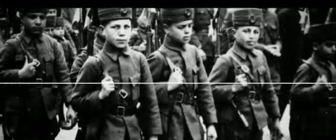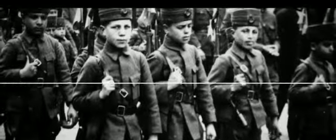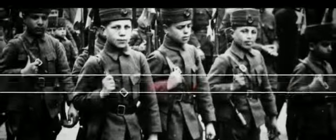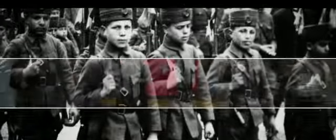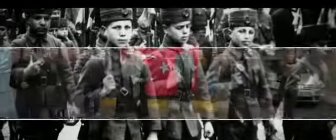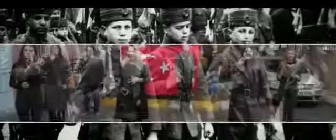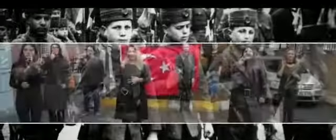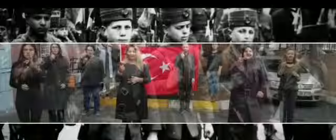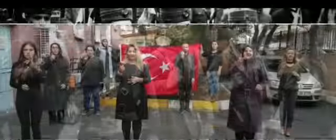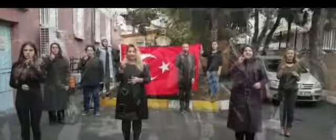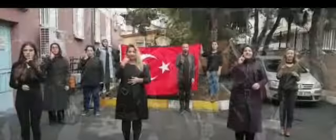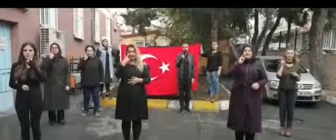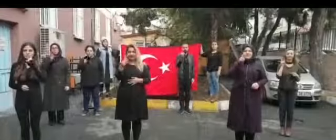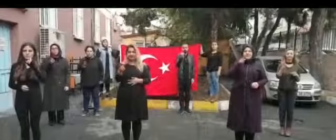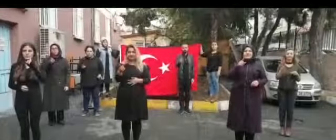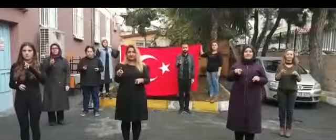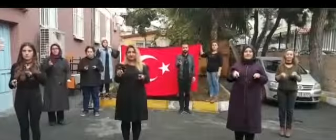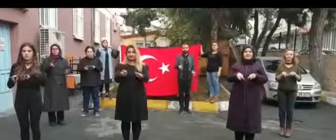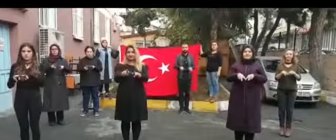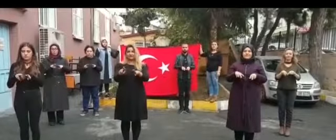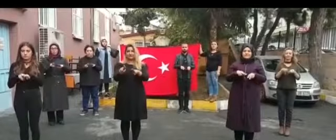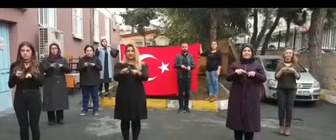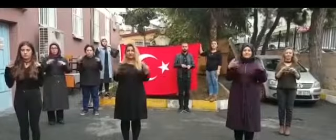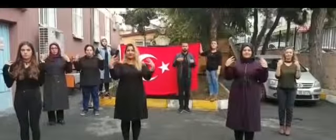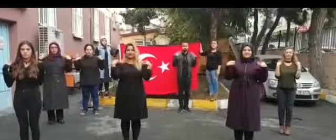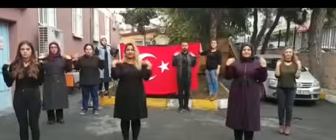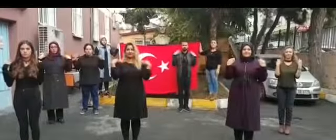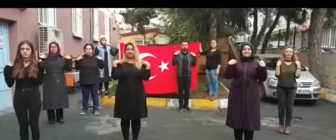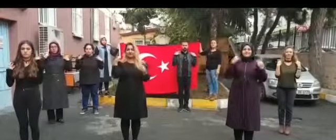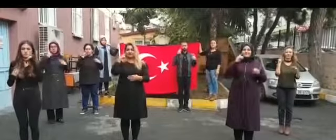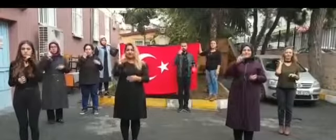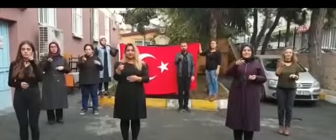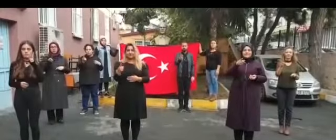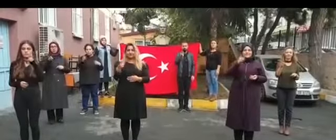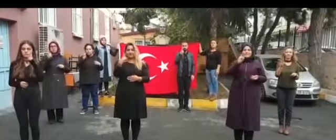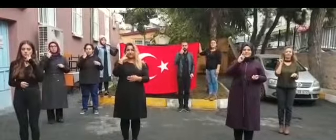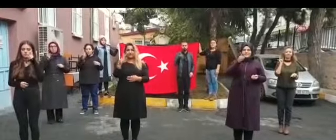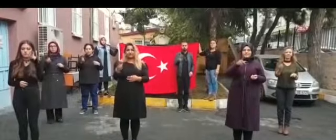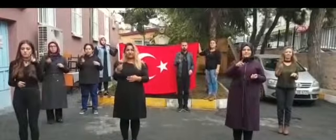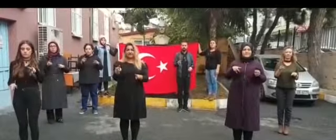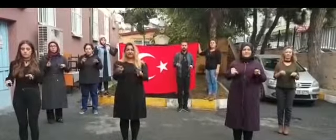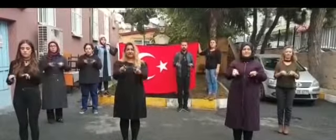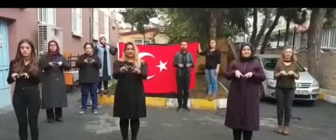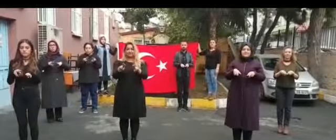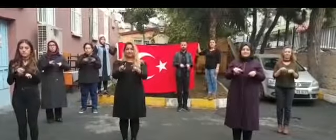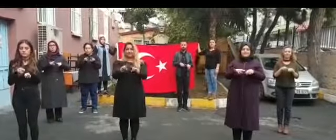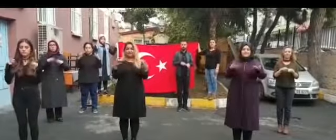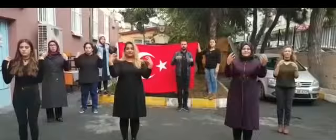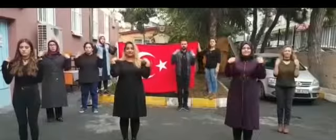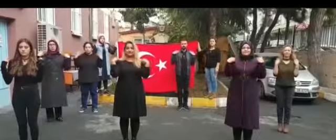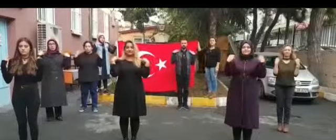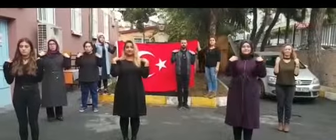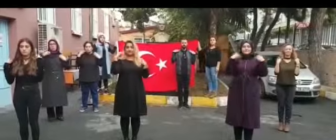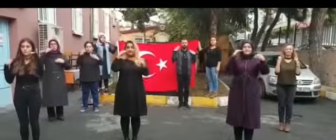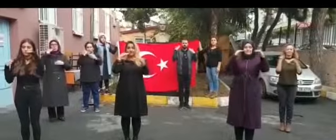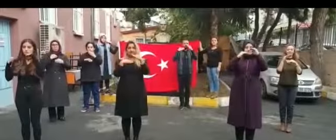Atam, atam, Mustafa Kemal Paşam Atam, atam, Mustafa Kemal Paşam Milli